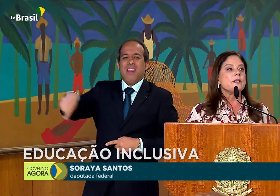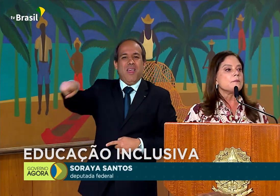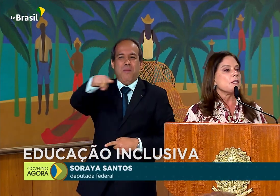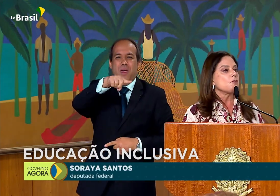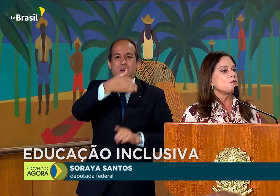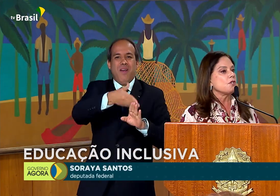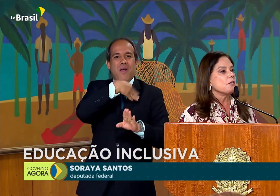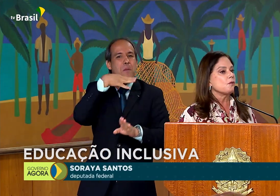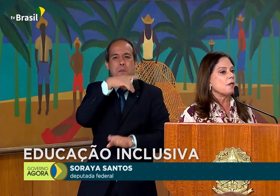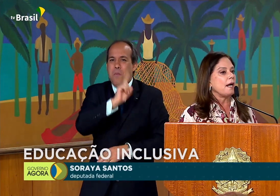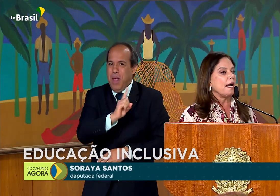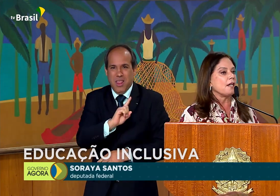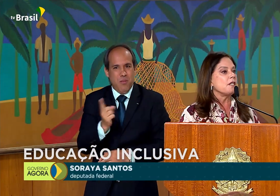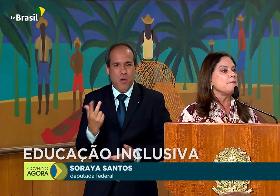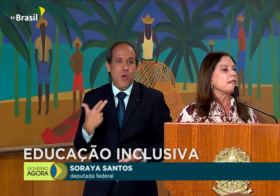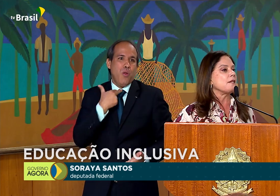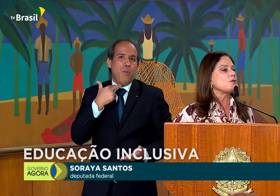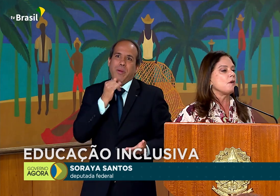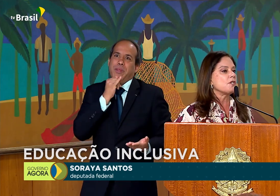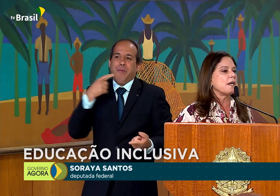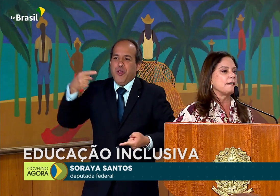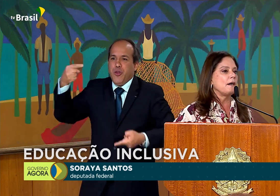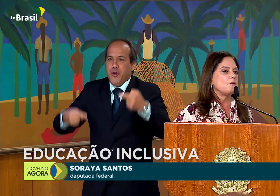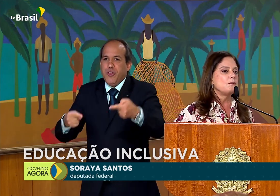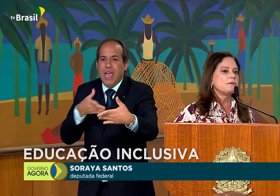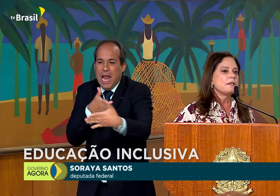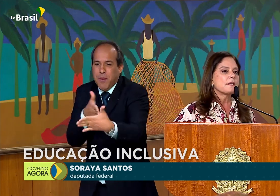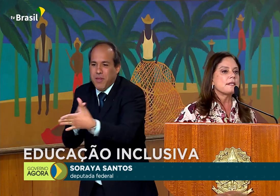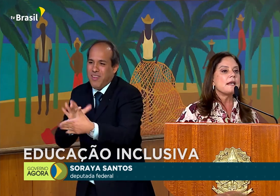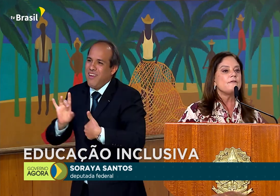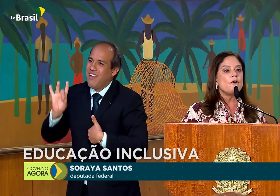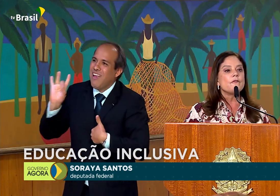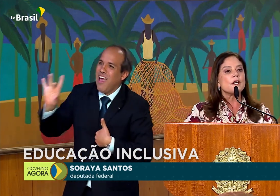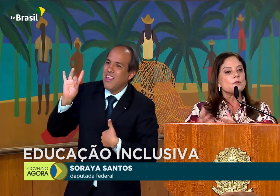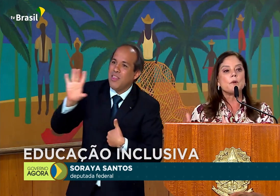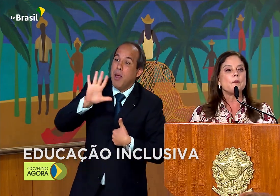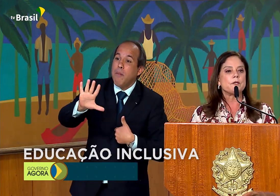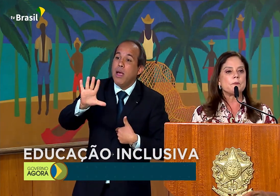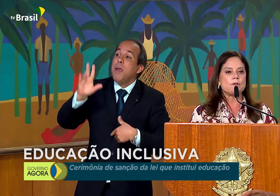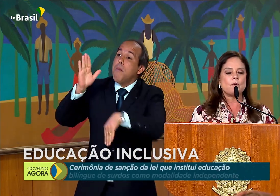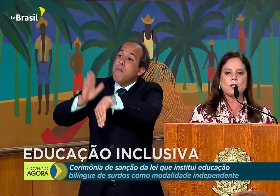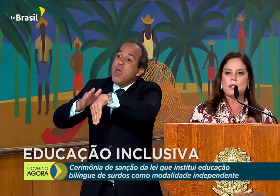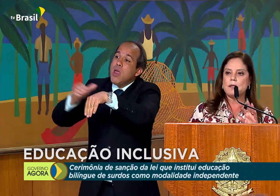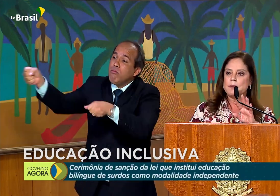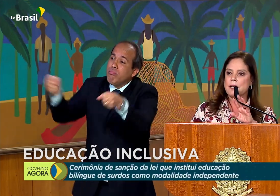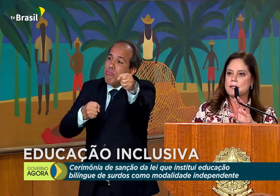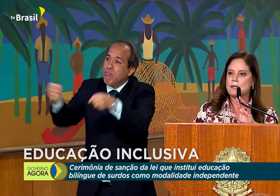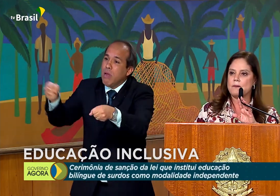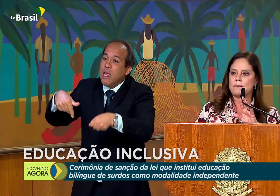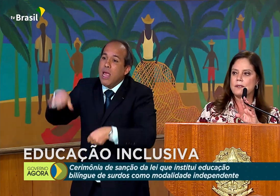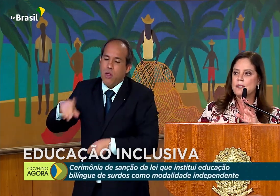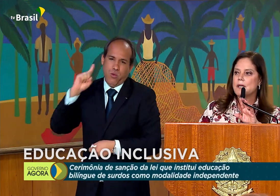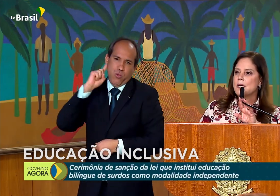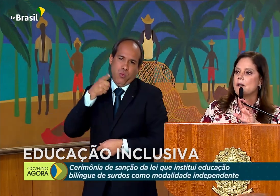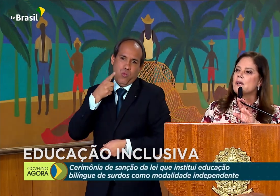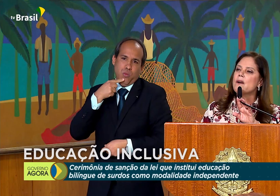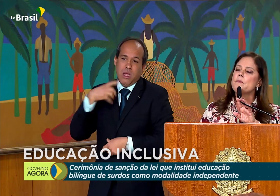podemos estar discutindo as limitações de cada um sem envolver as próprias pessoas que têm limitação. Eu queria